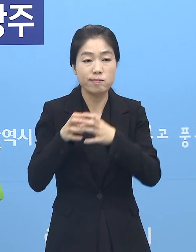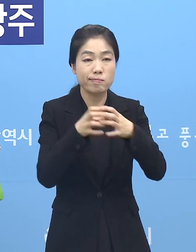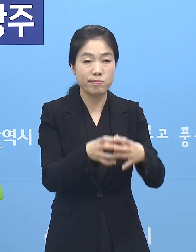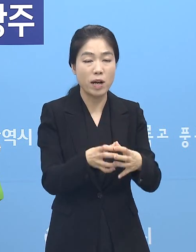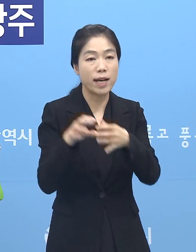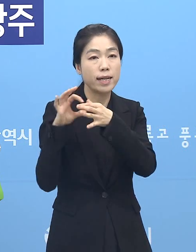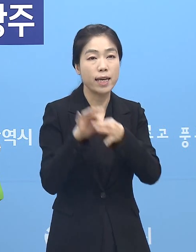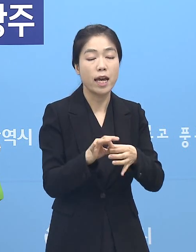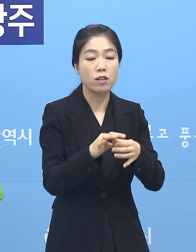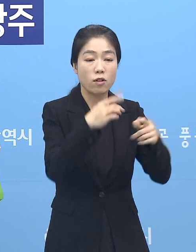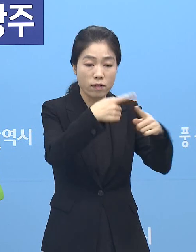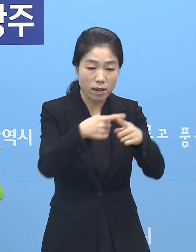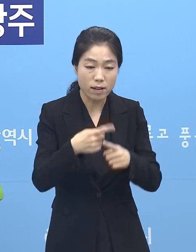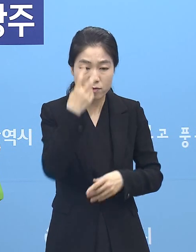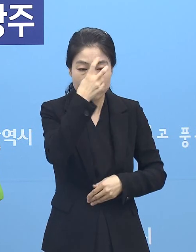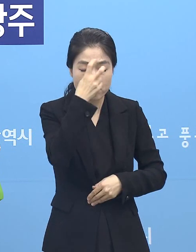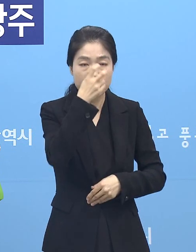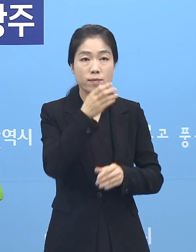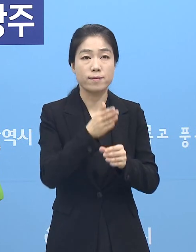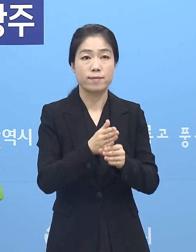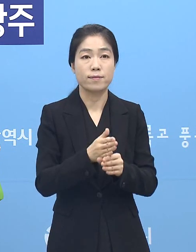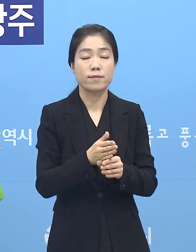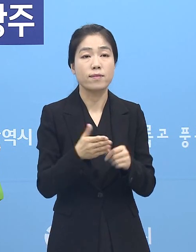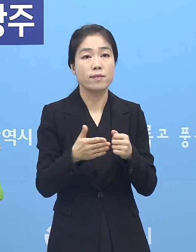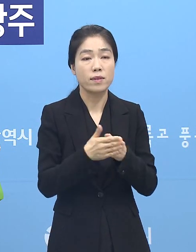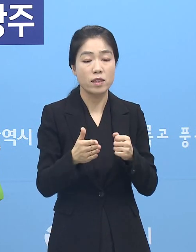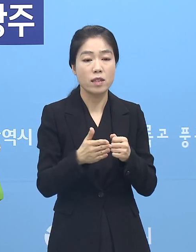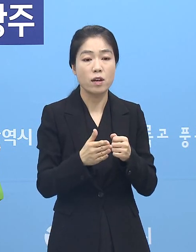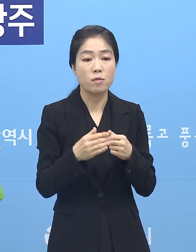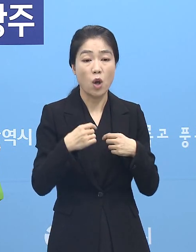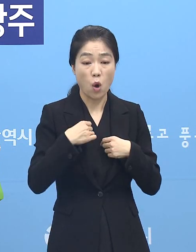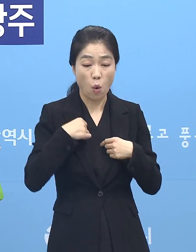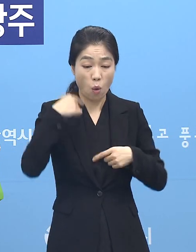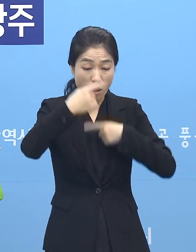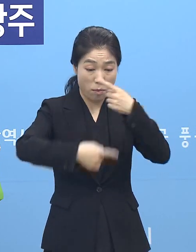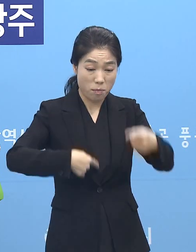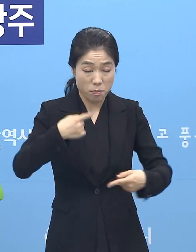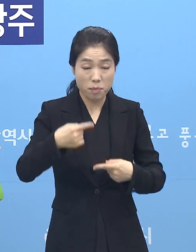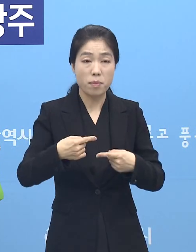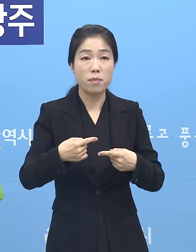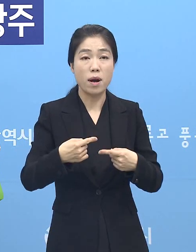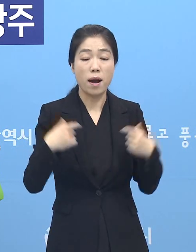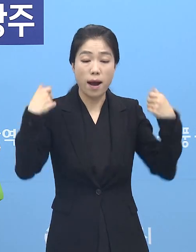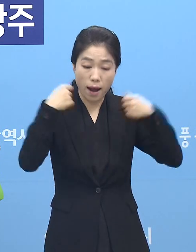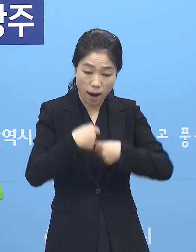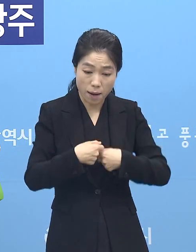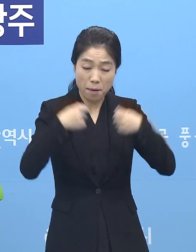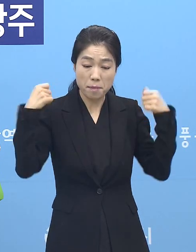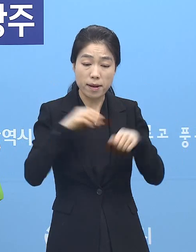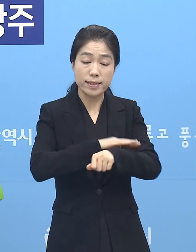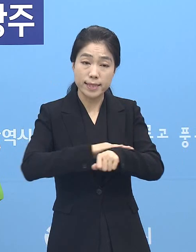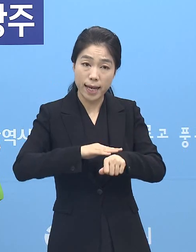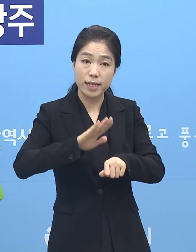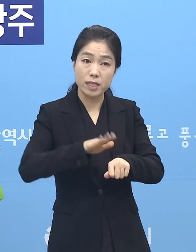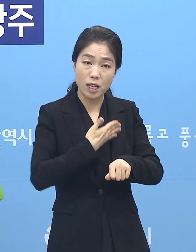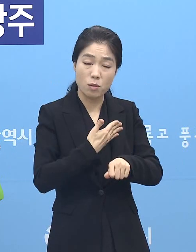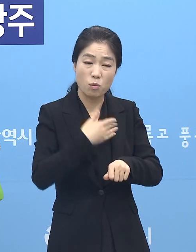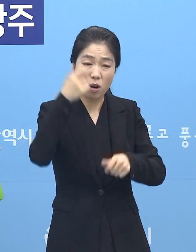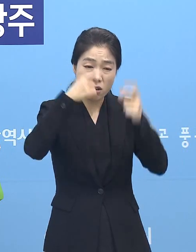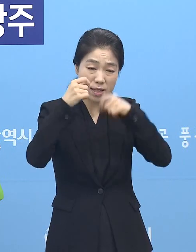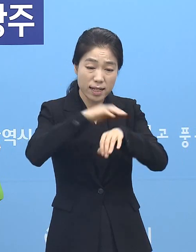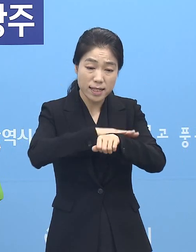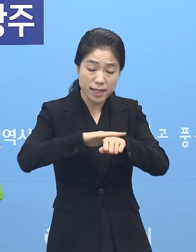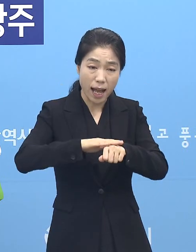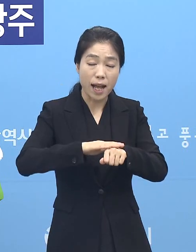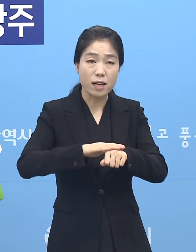지속적인 중간 점검을 하고 있습니다. 그래서 주로 보호복 착용을 잘 하고 있는지 폐기물 처리는 잘